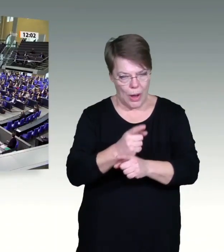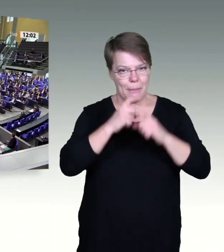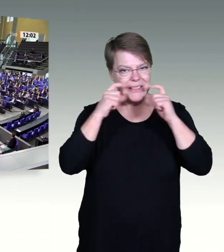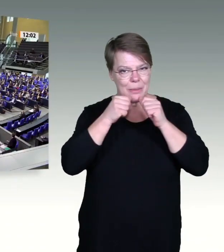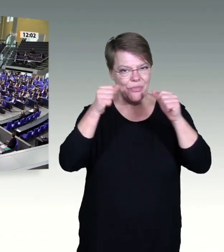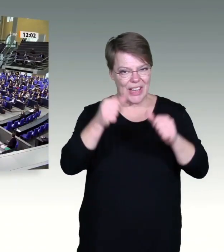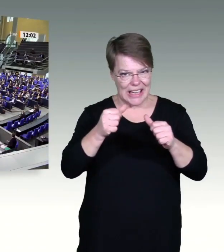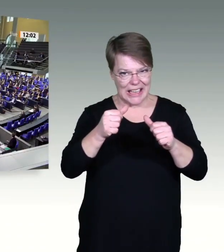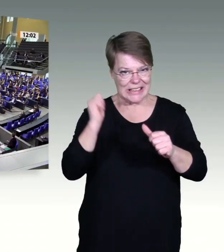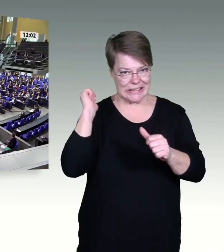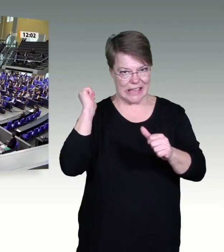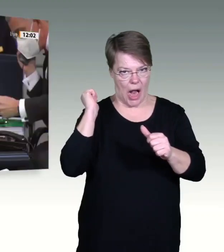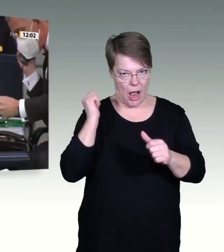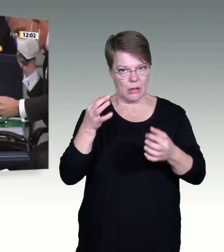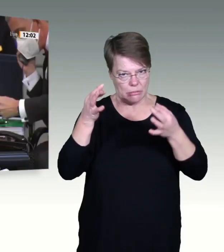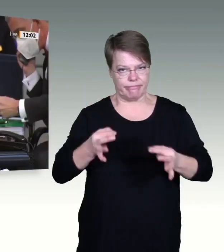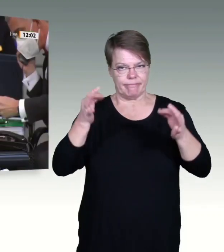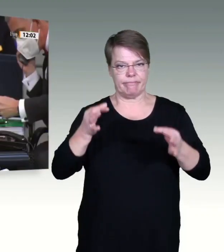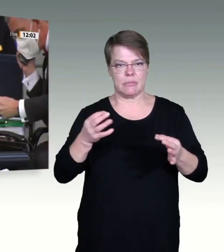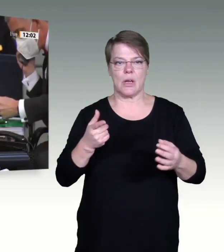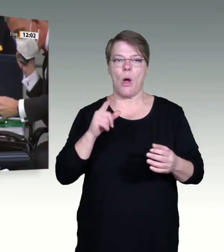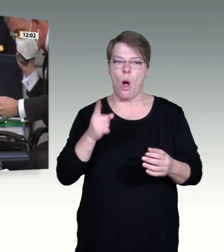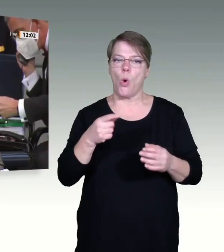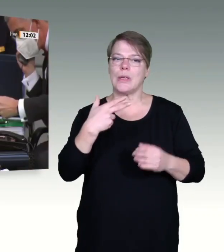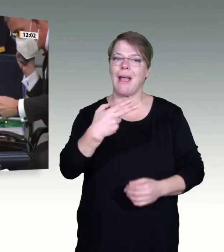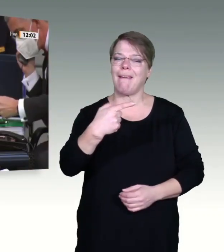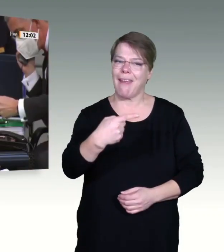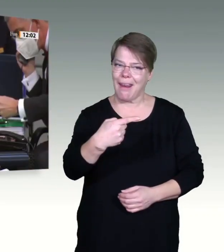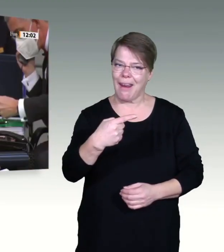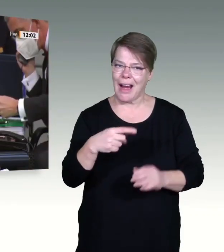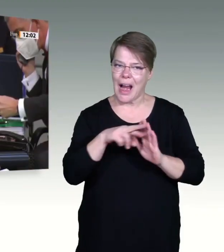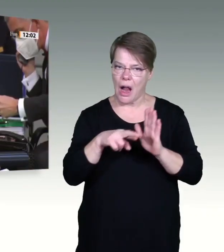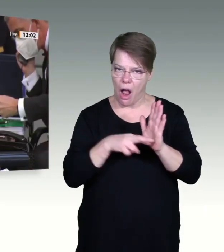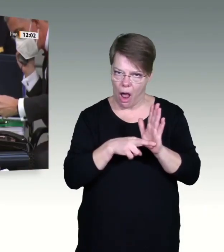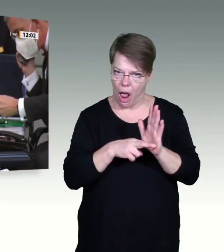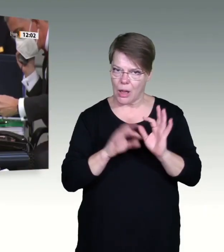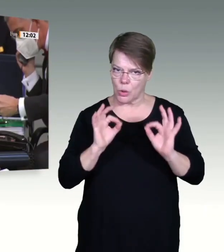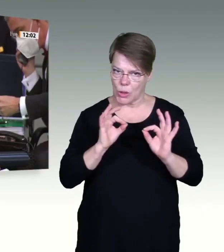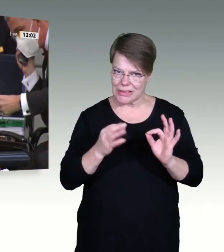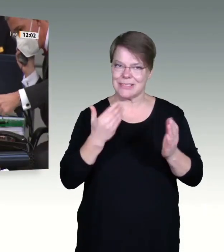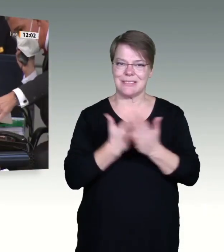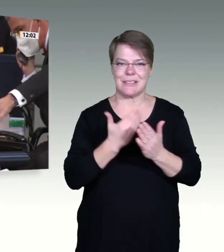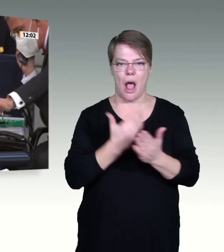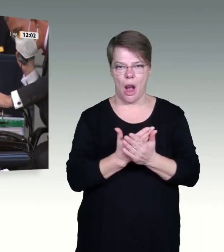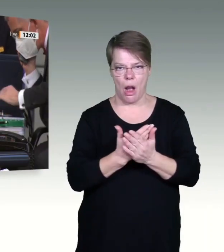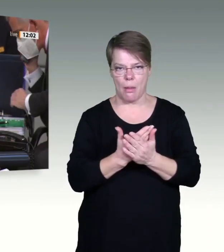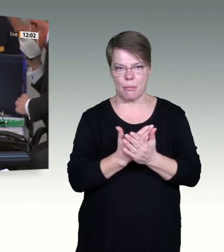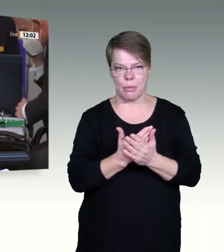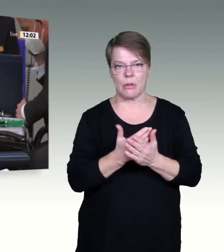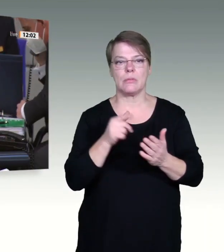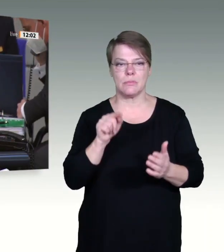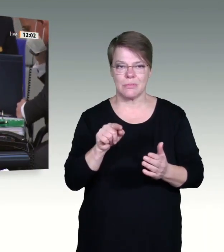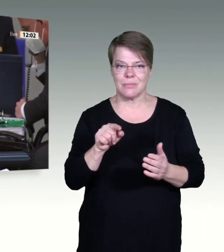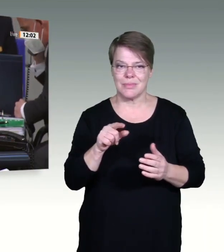Maske nunmehr auch am Platz und lässt Ausnahmen allein für die amtierenden Präsidentinnen und